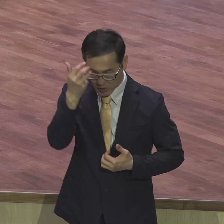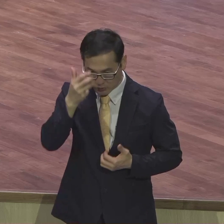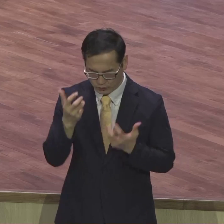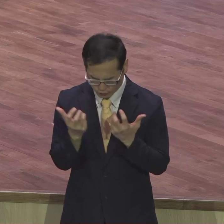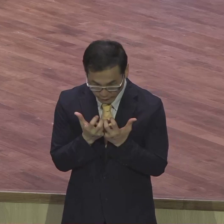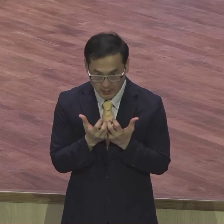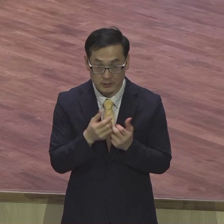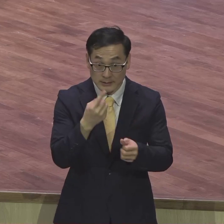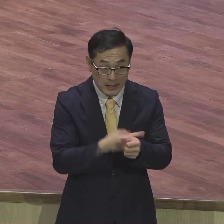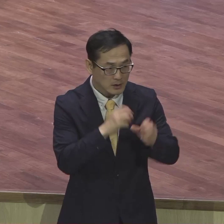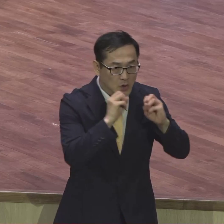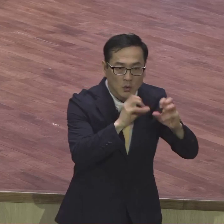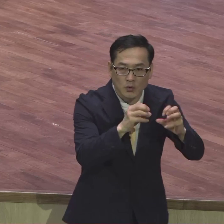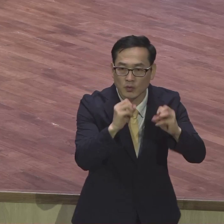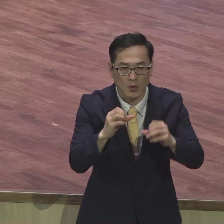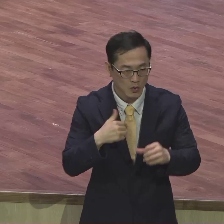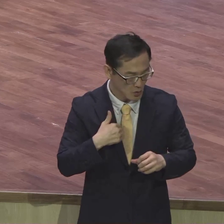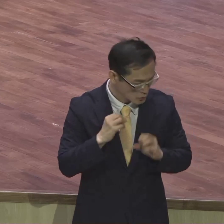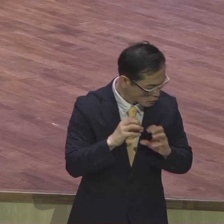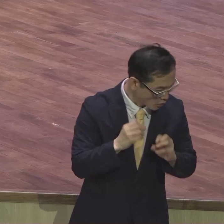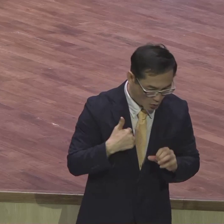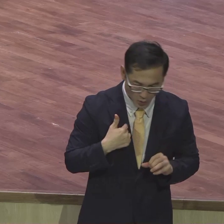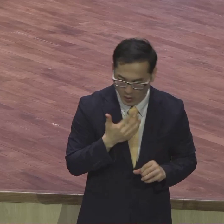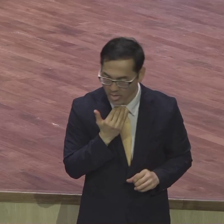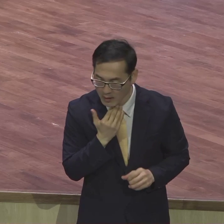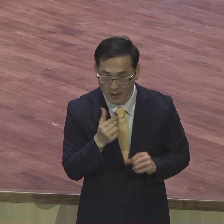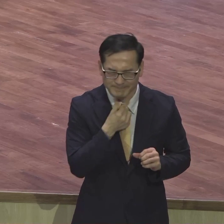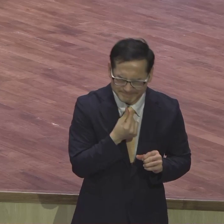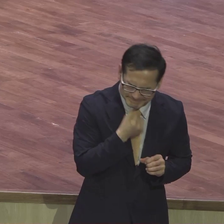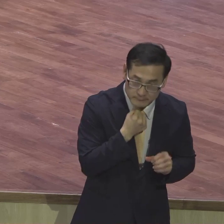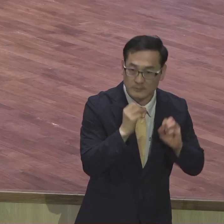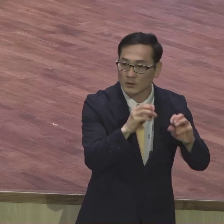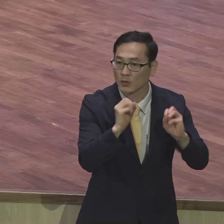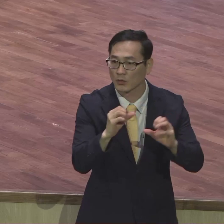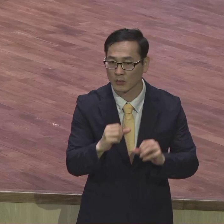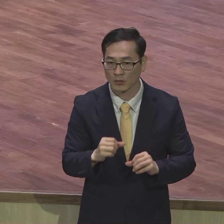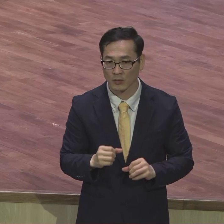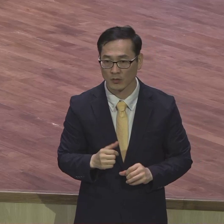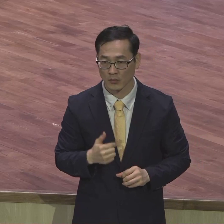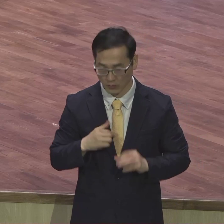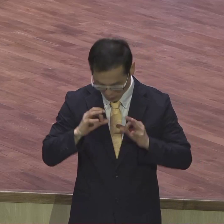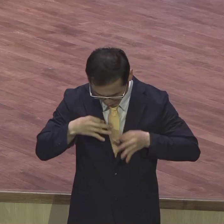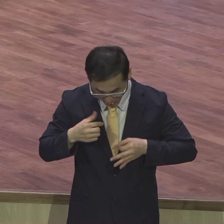그것이 최고로 하나님이 기뻐하시는 예배를 드리는 사람이고 열매이에요.